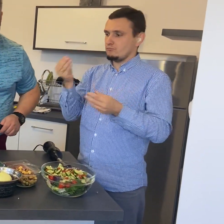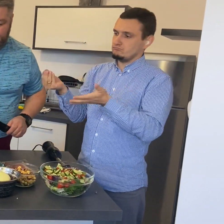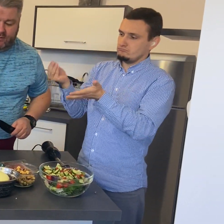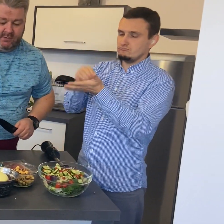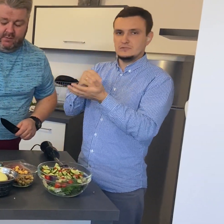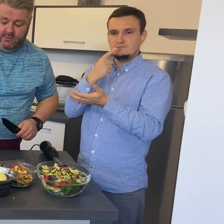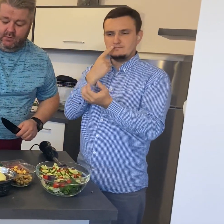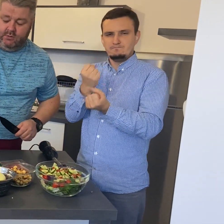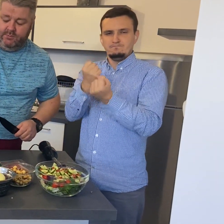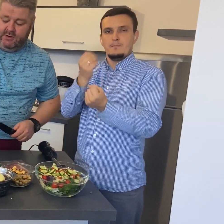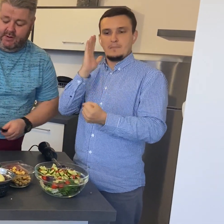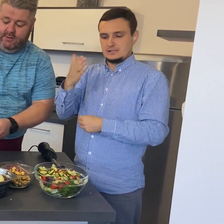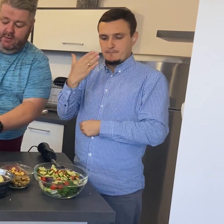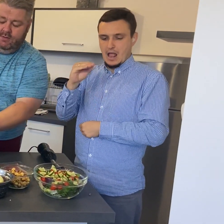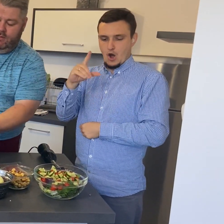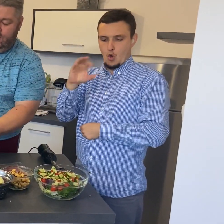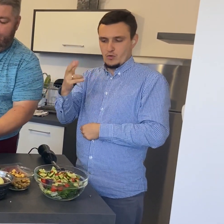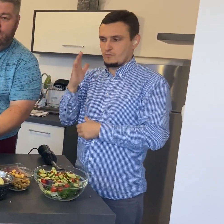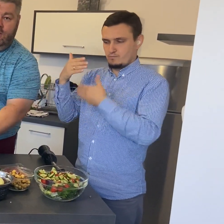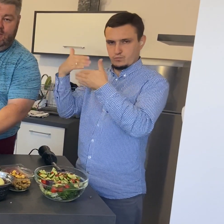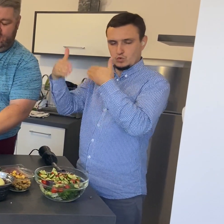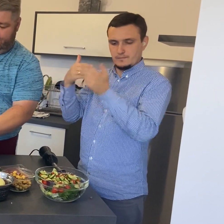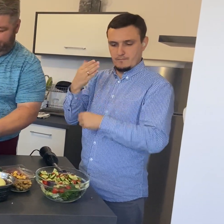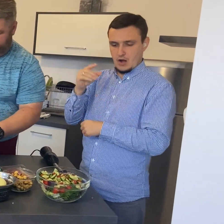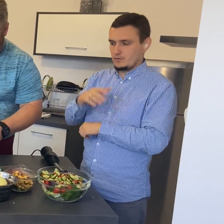Teraz odrobinę natkiej pietroszki.